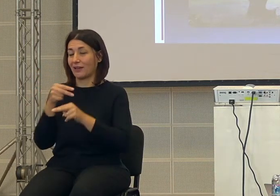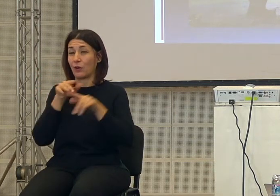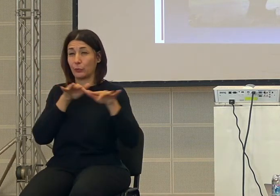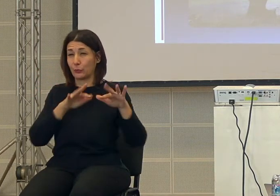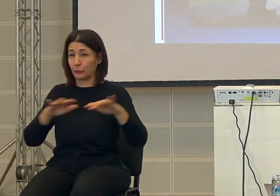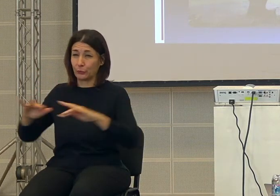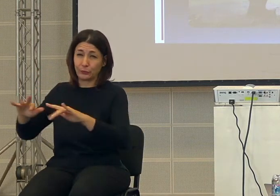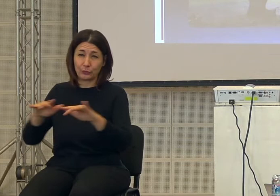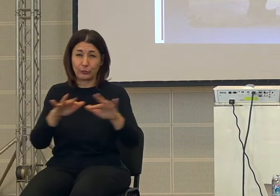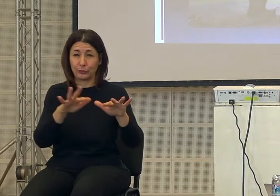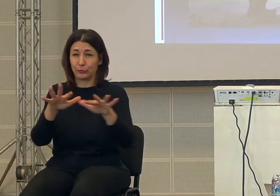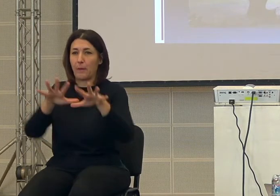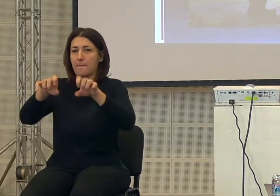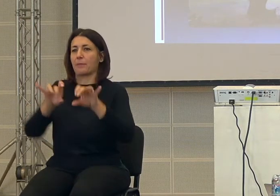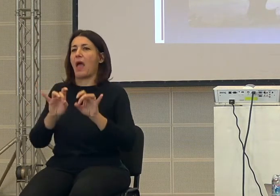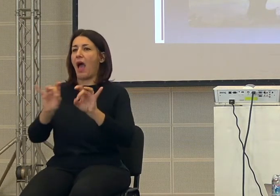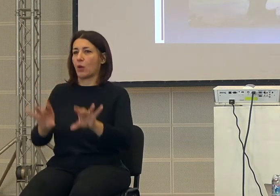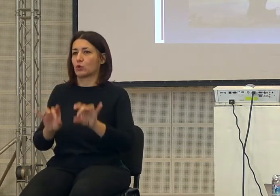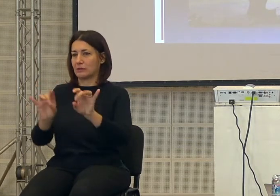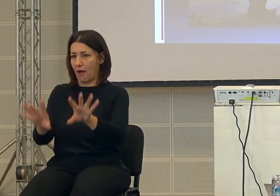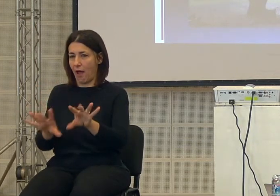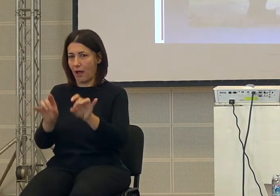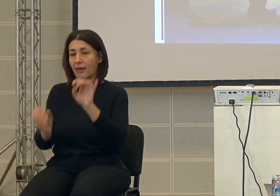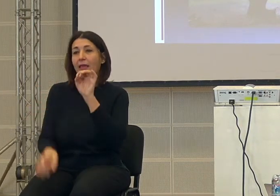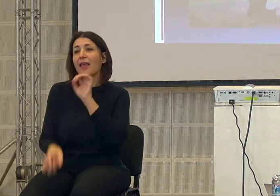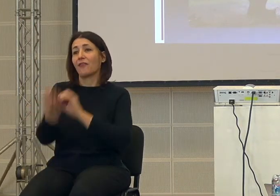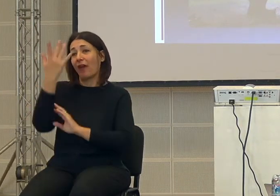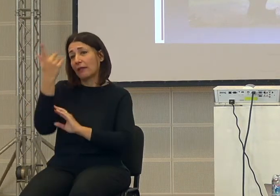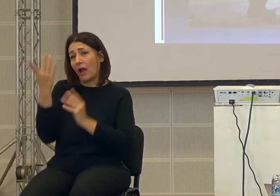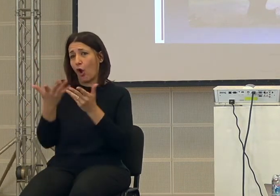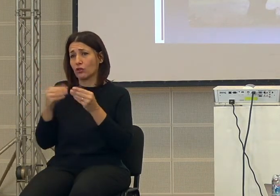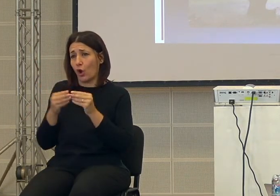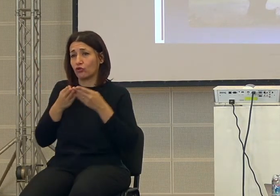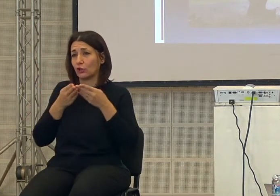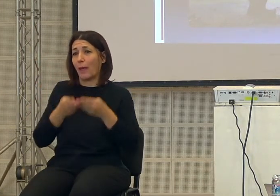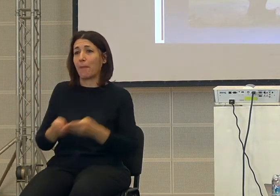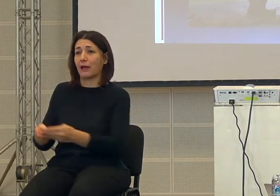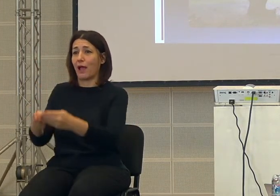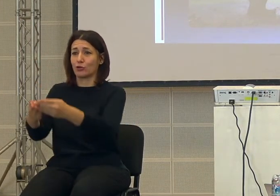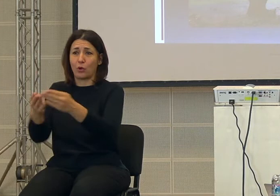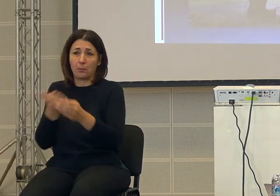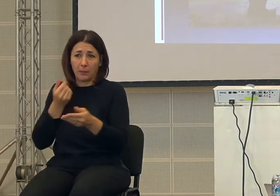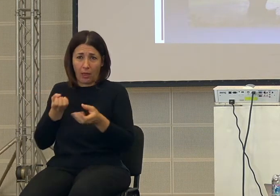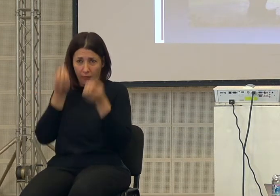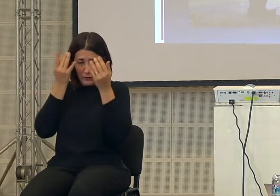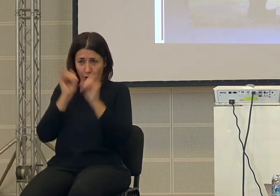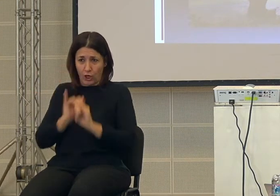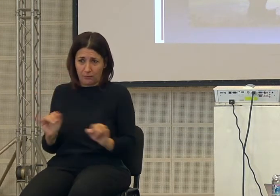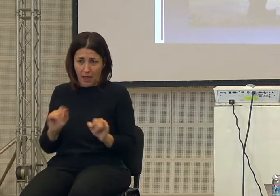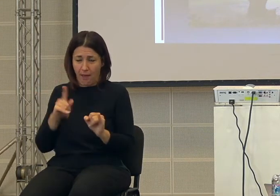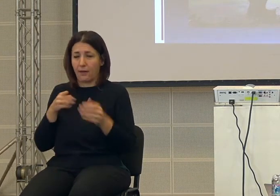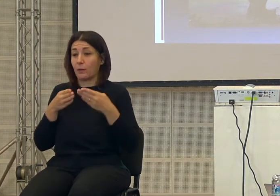l'Australia e quindi inventa anche le imbarcazioni, perché prima non erano state inventate. Quindi